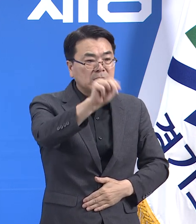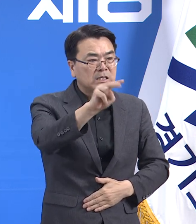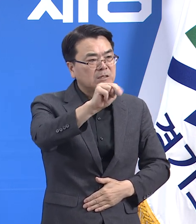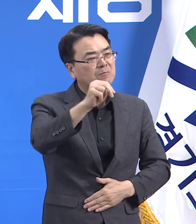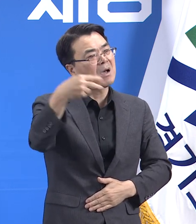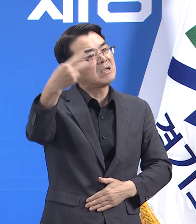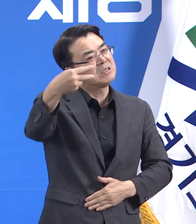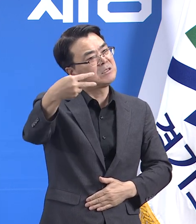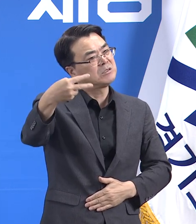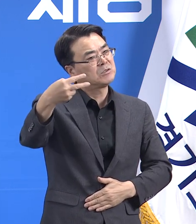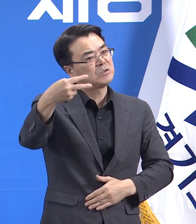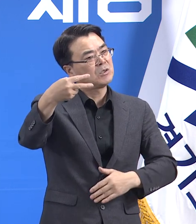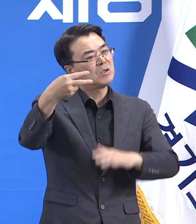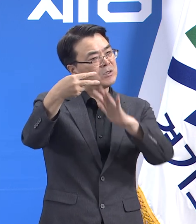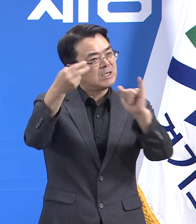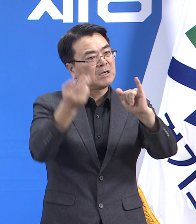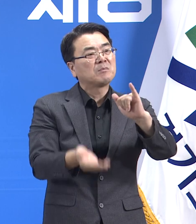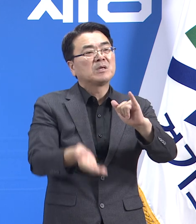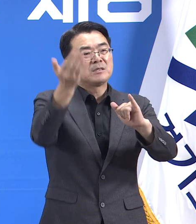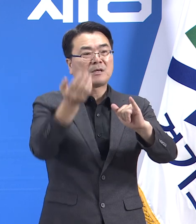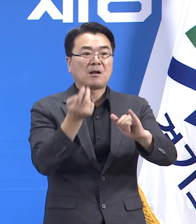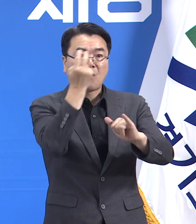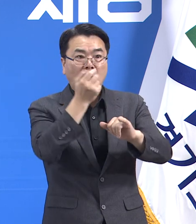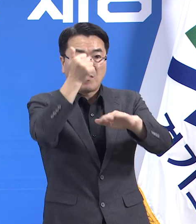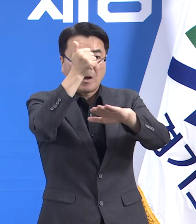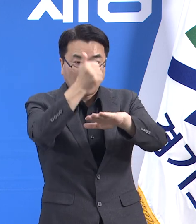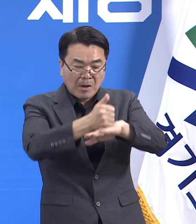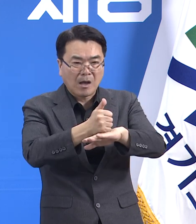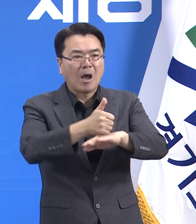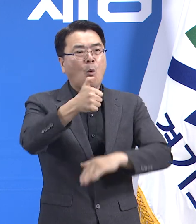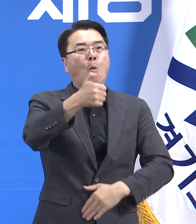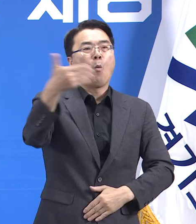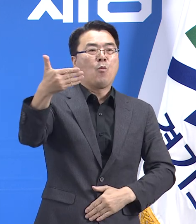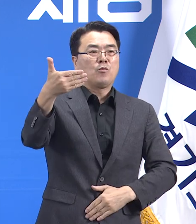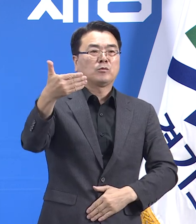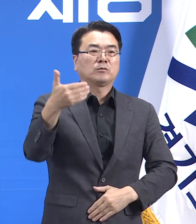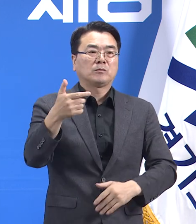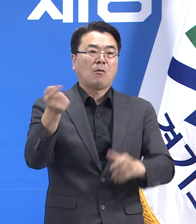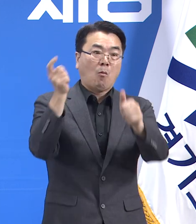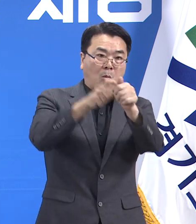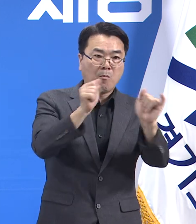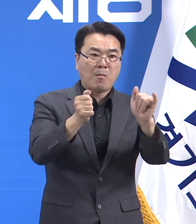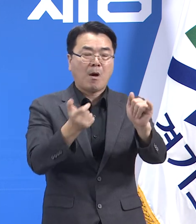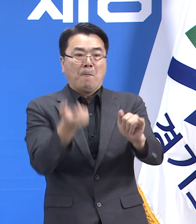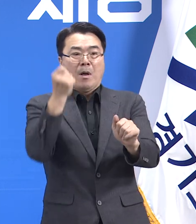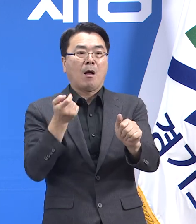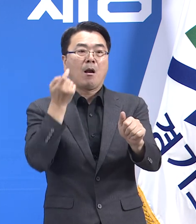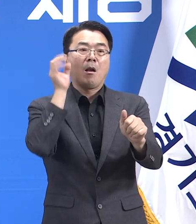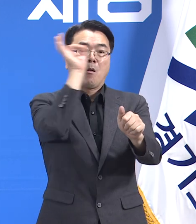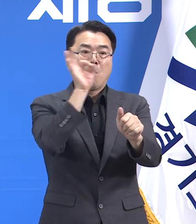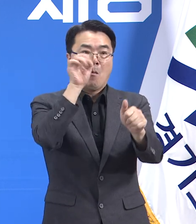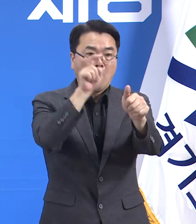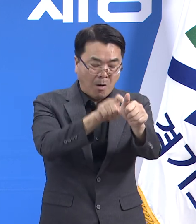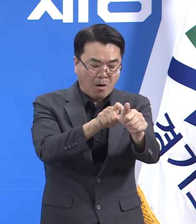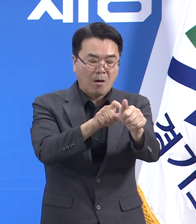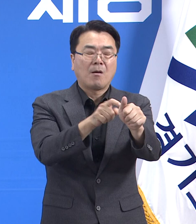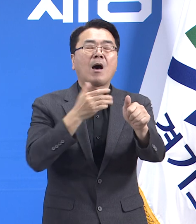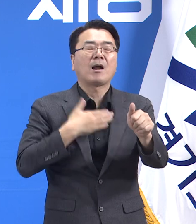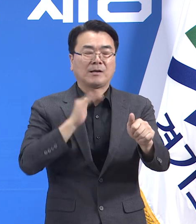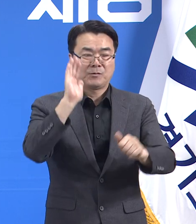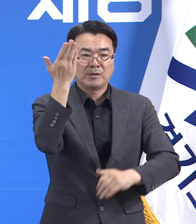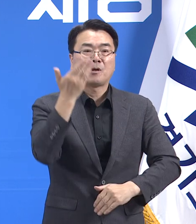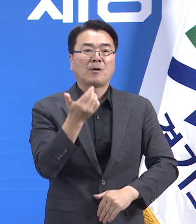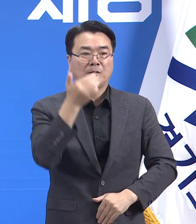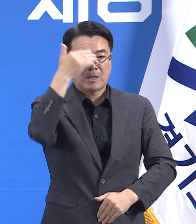,497명을 검사하여 59명의 확진자를 조기에 발견할 수 있었습니다. 현재 안산에는 총 4개,